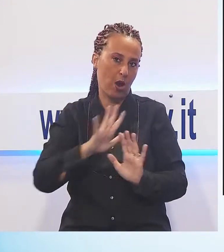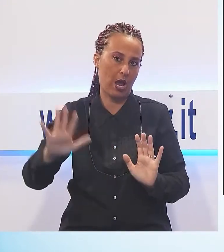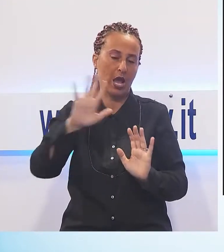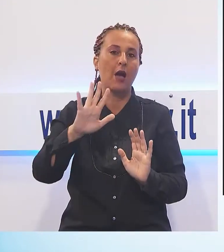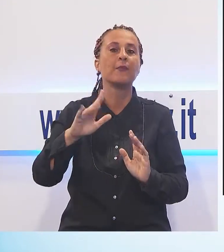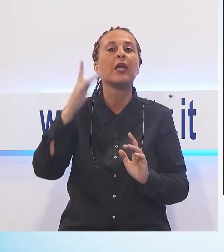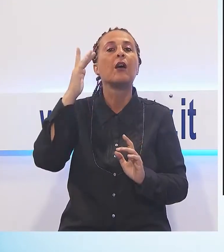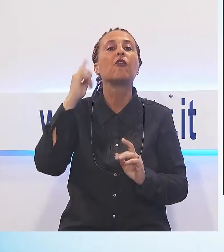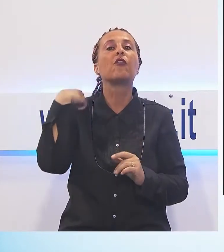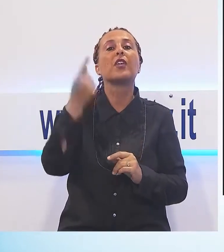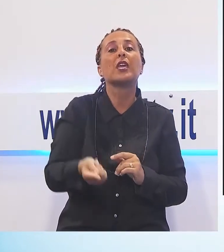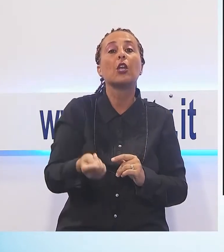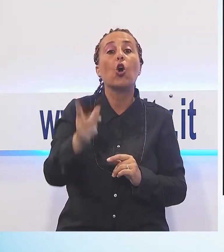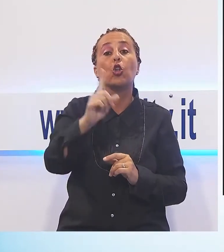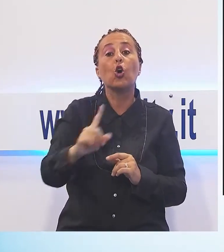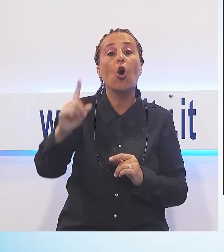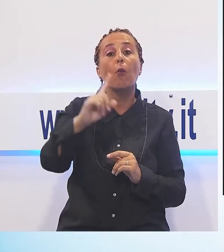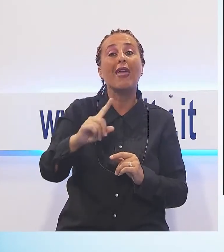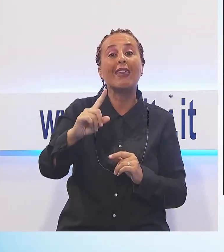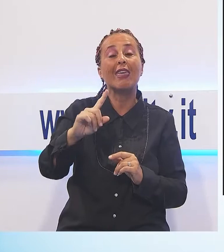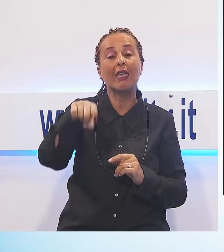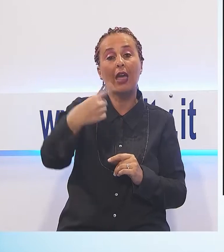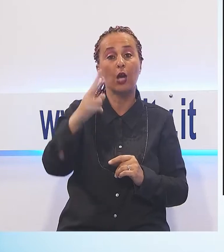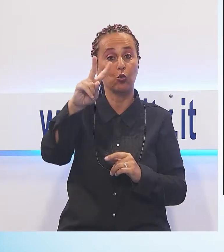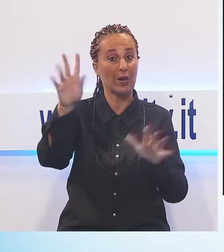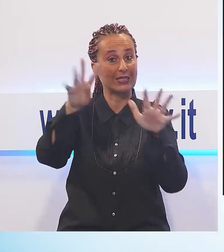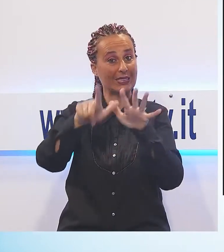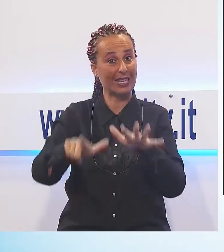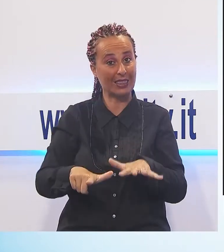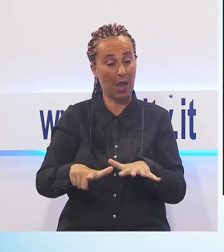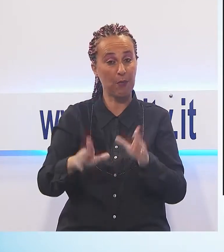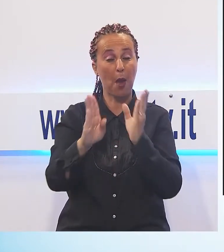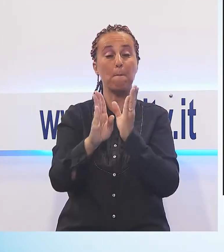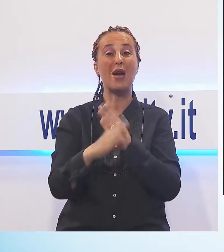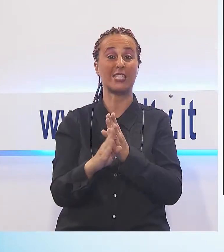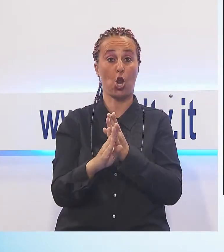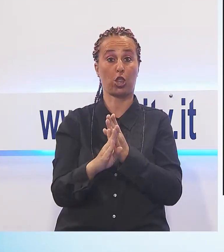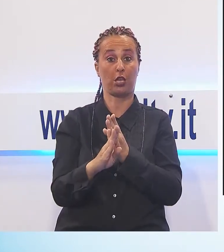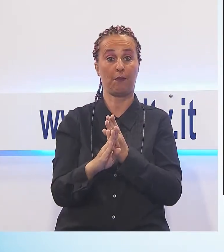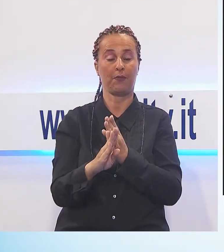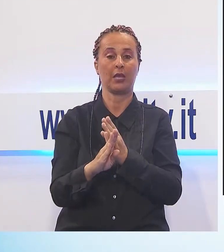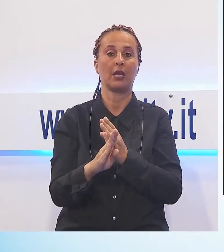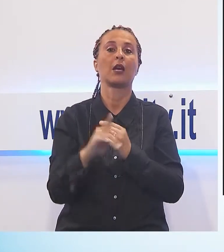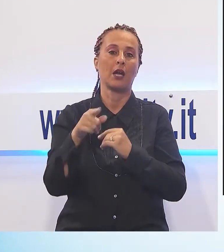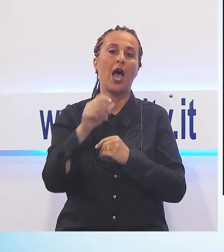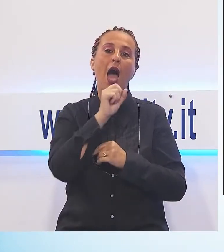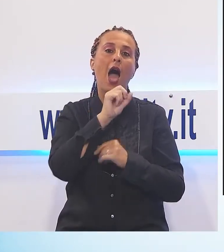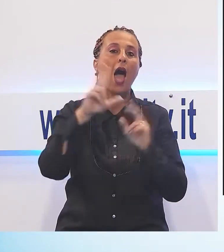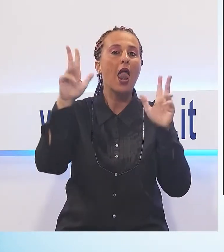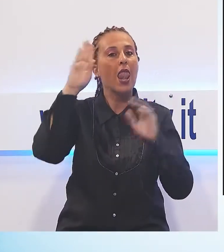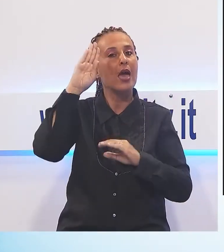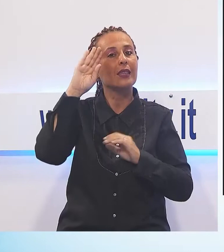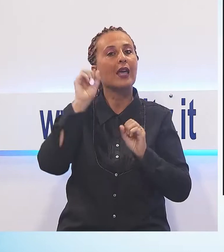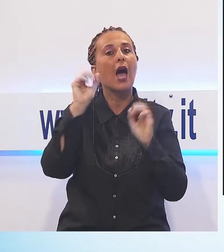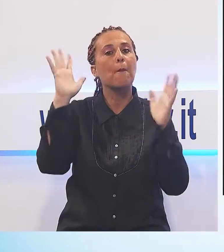fino alla mezzanotte di domani sera, domenica 2 settembre, stato emesso questo avviso dalla sala operativa della regione toscana. Permane